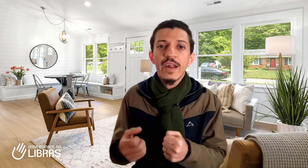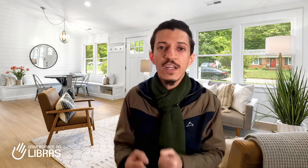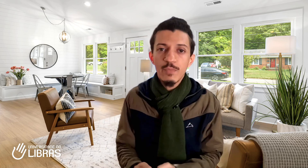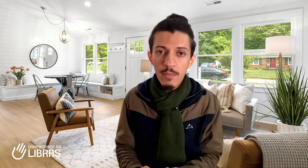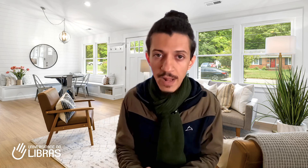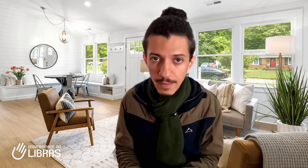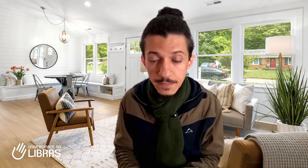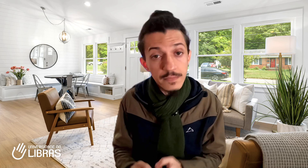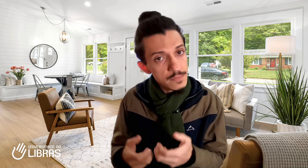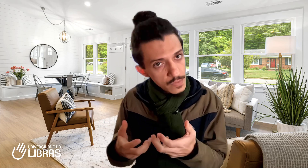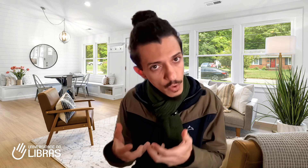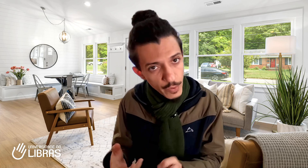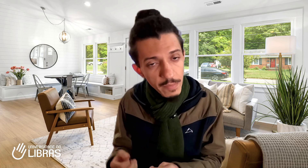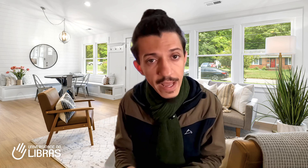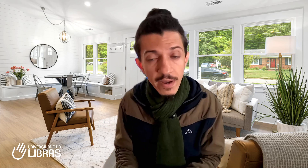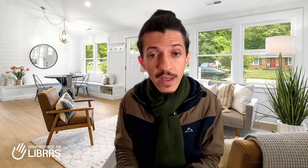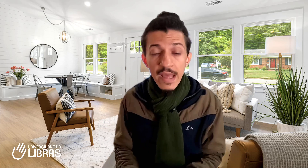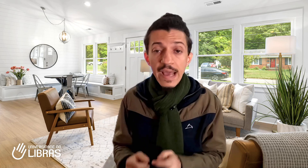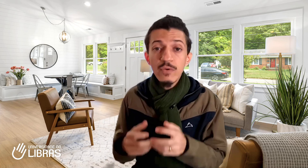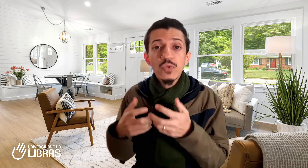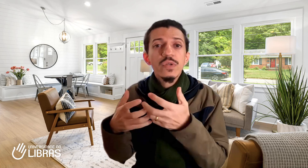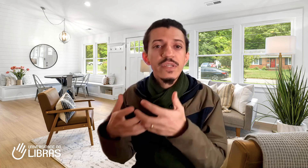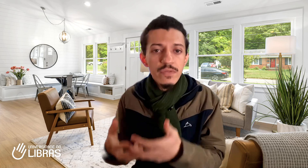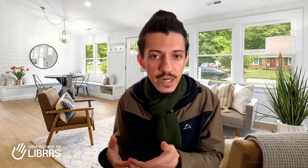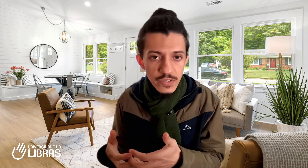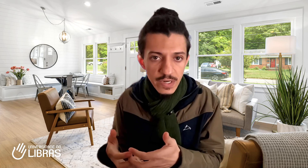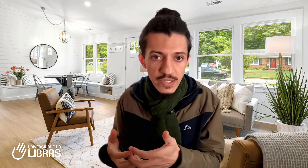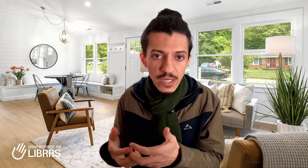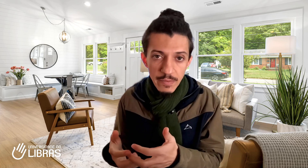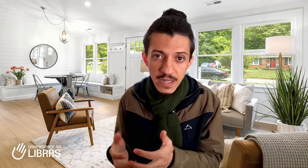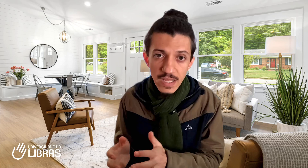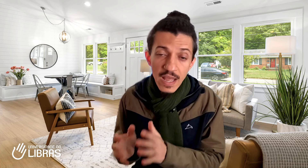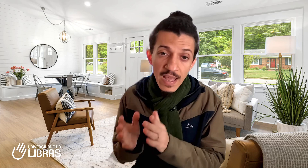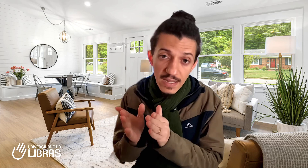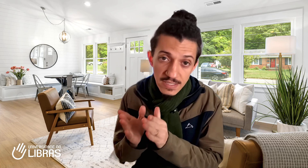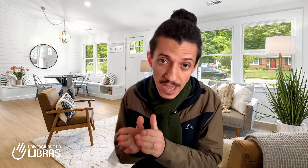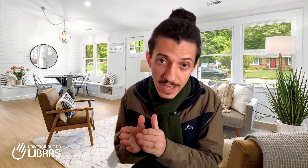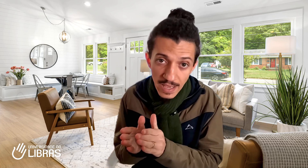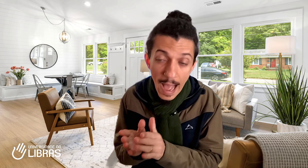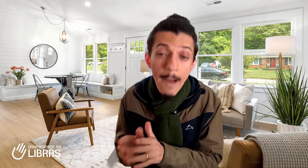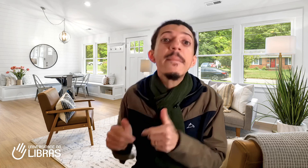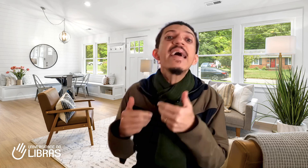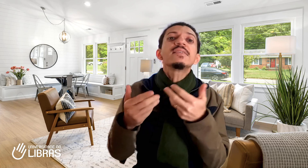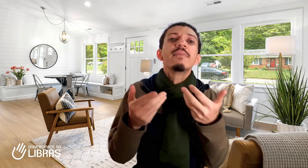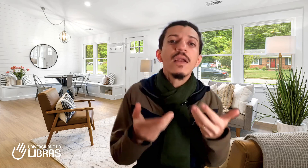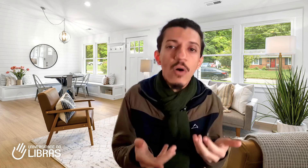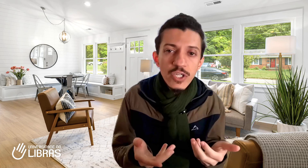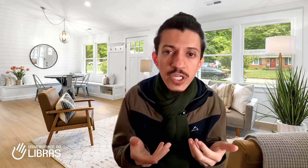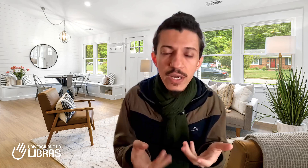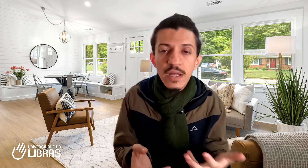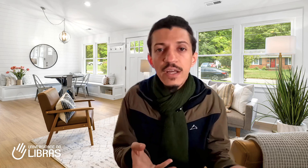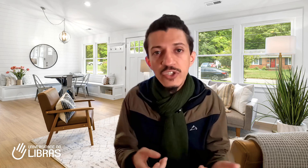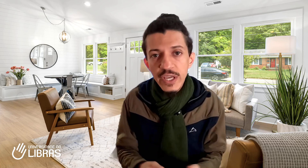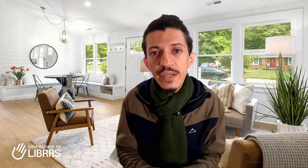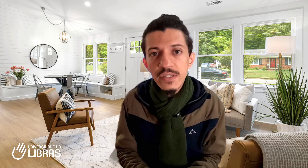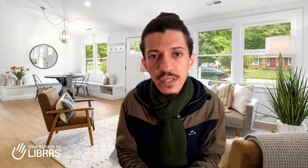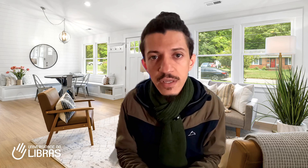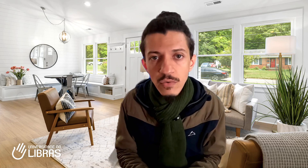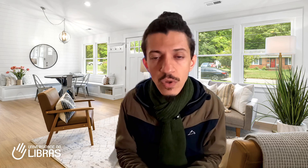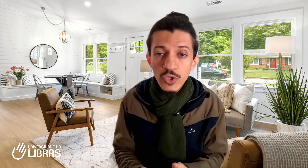problema? O problema é que os cursinhos tradicionais de Libras, eles seguem a mesma lógica de ensino de